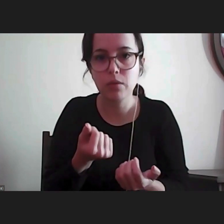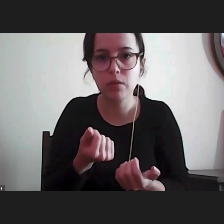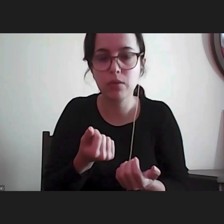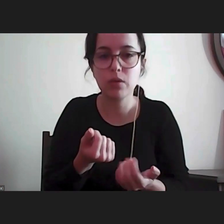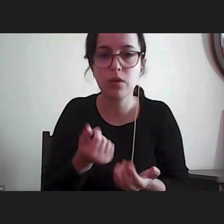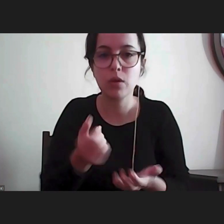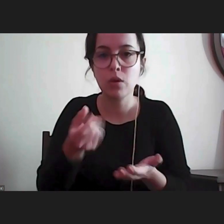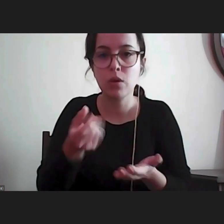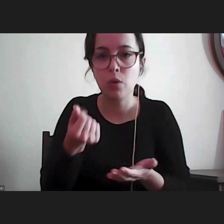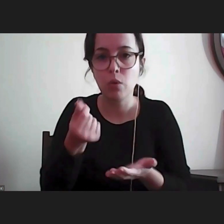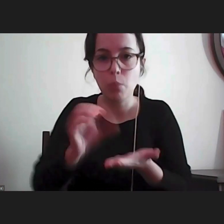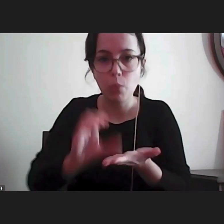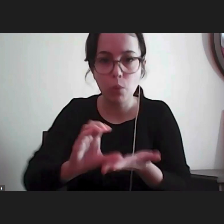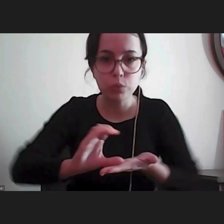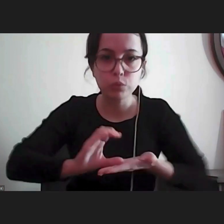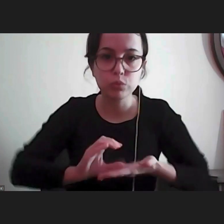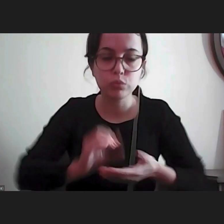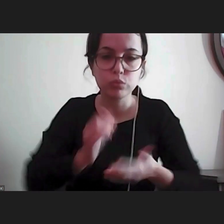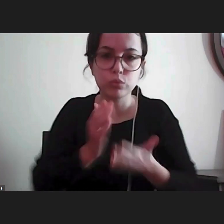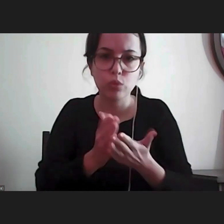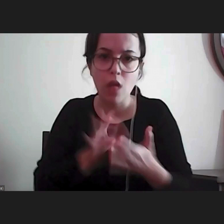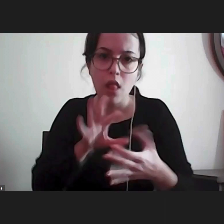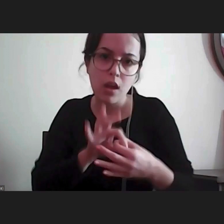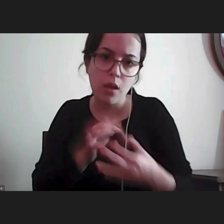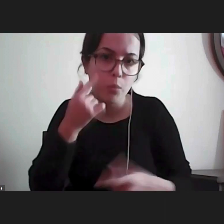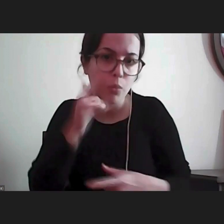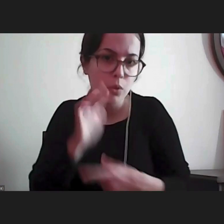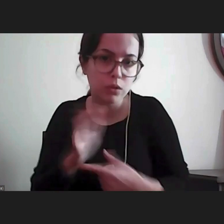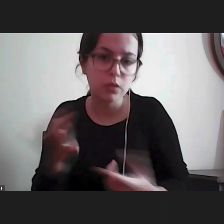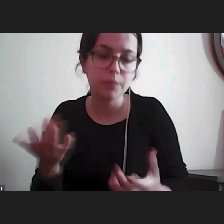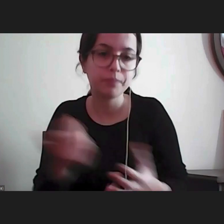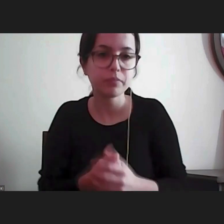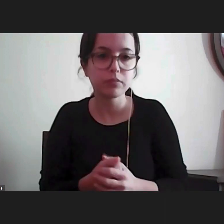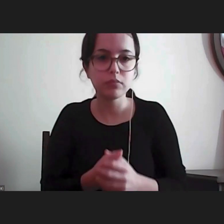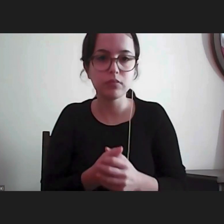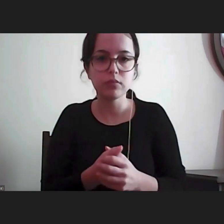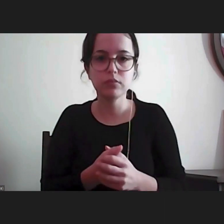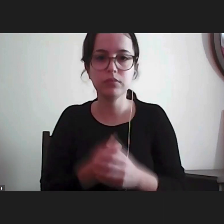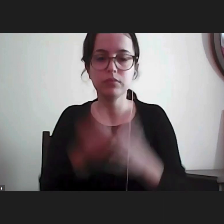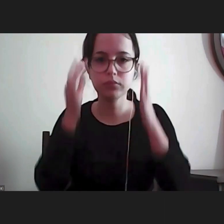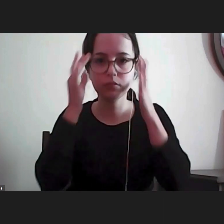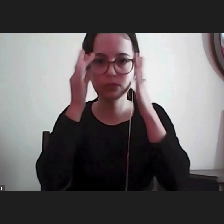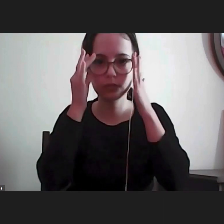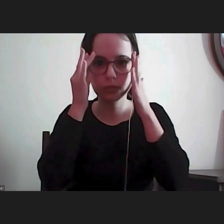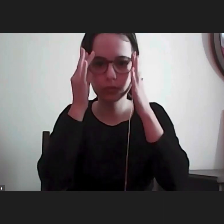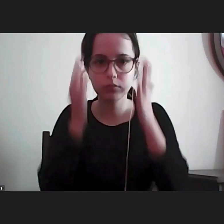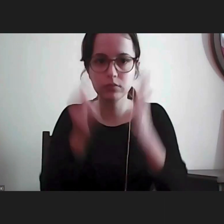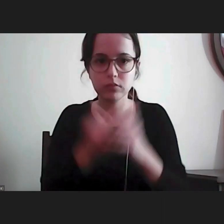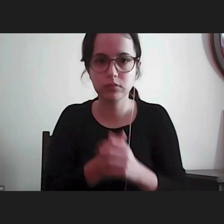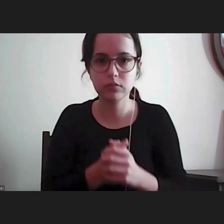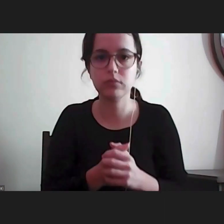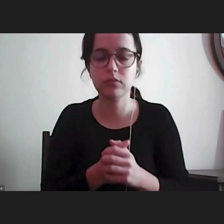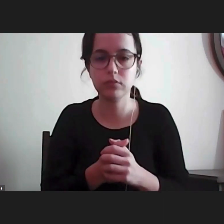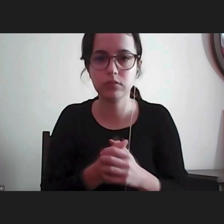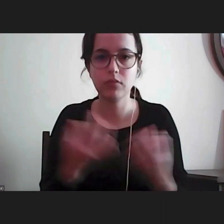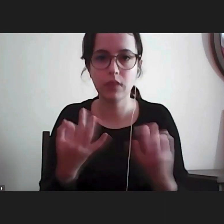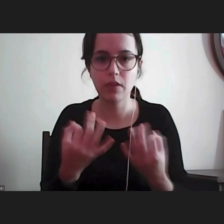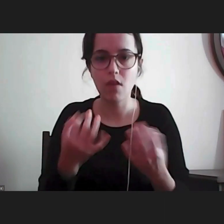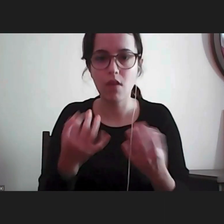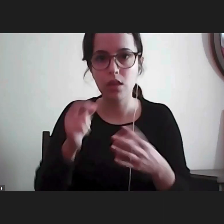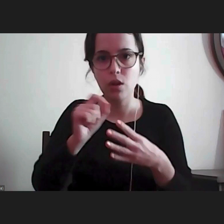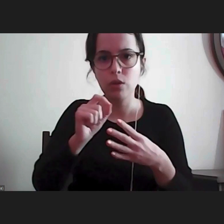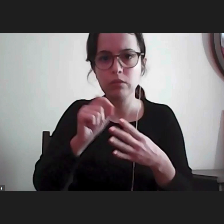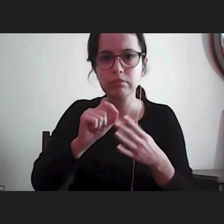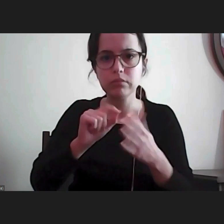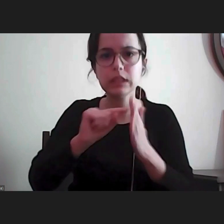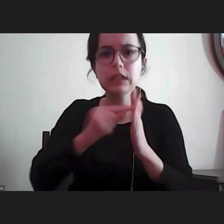apoios escolares e portanto esta situação foi vista também à luz qual era o critério determinante